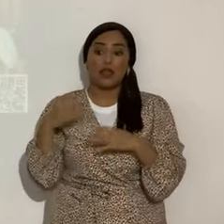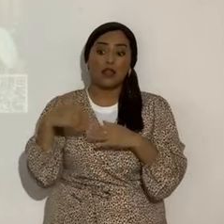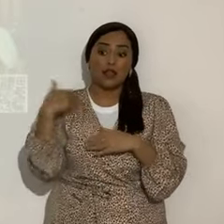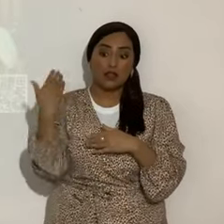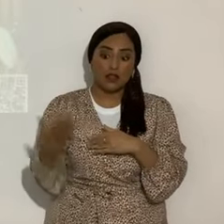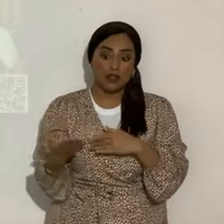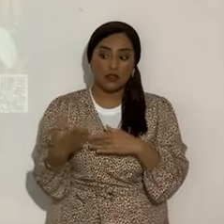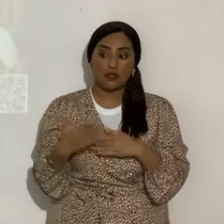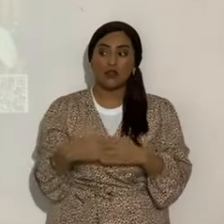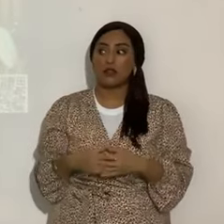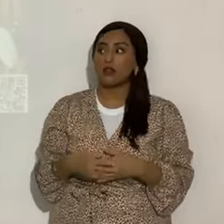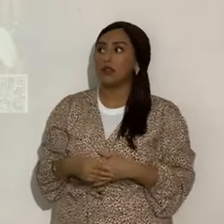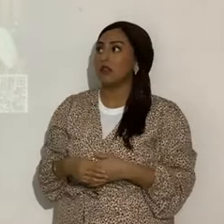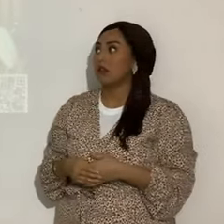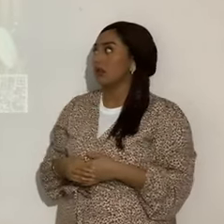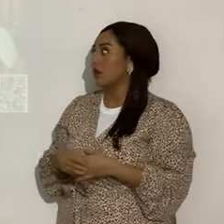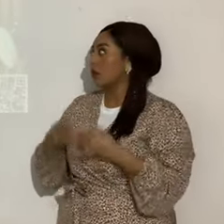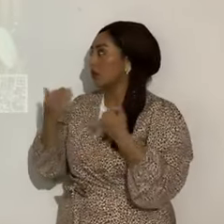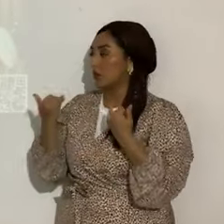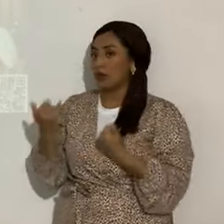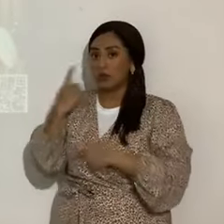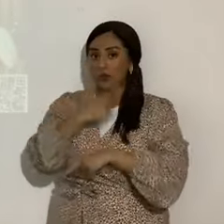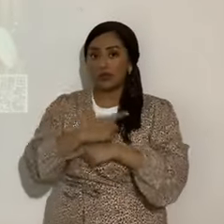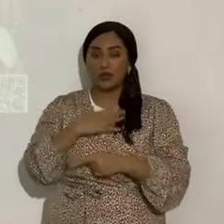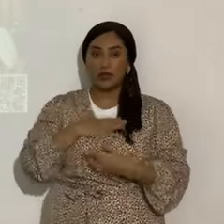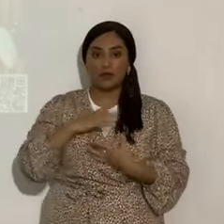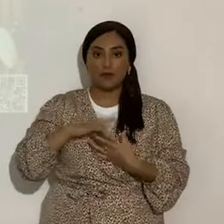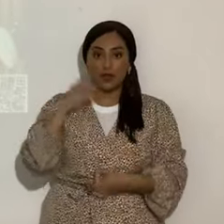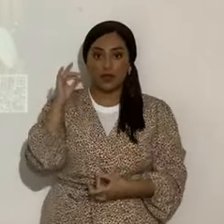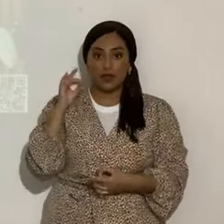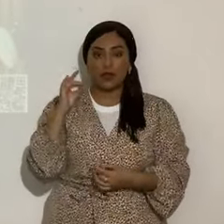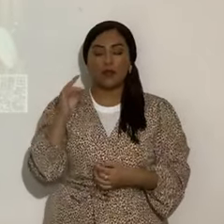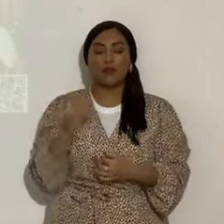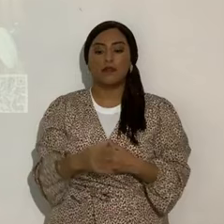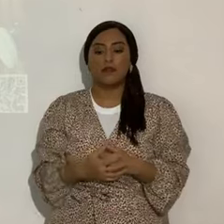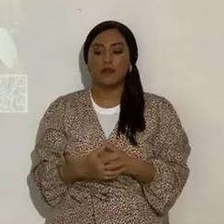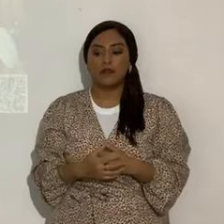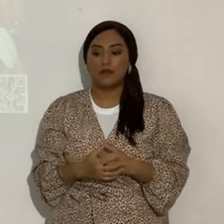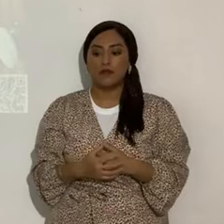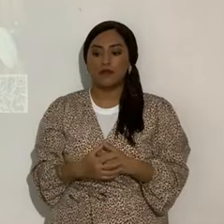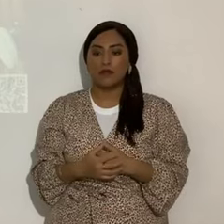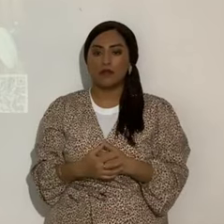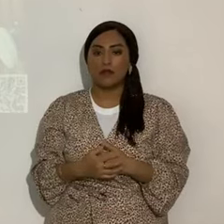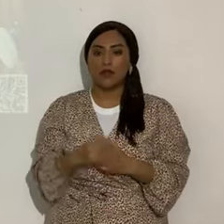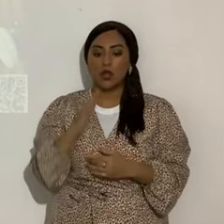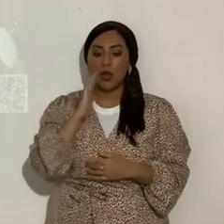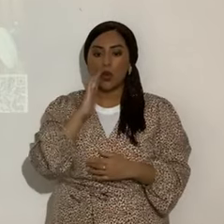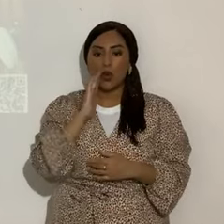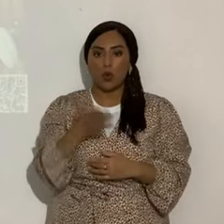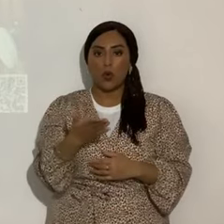hoy en el Espíritu, después de esto, unos días después, te voy a reivindicar.